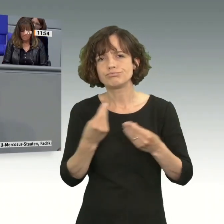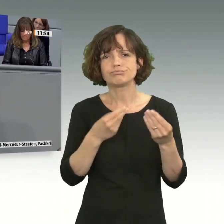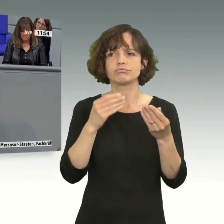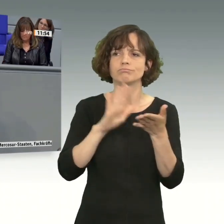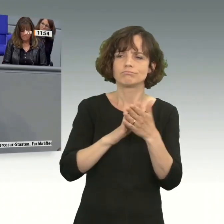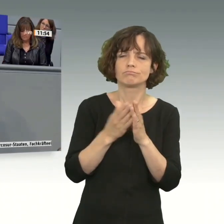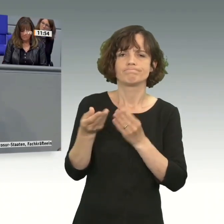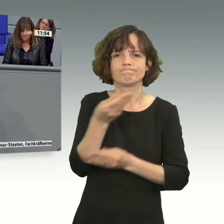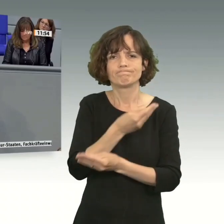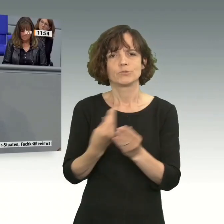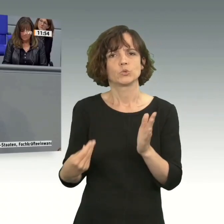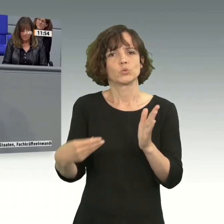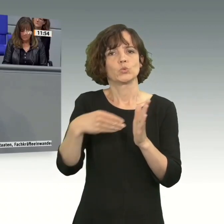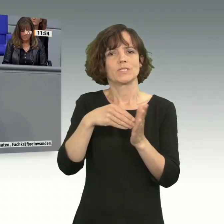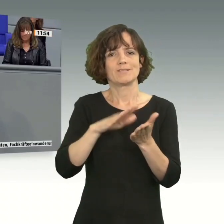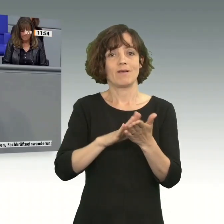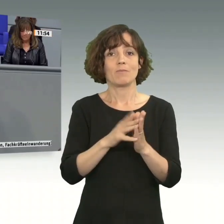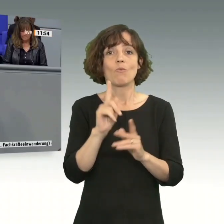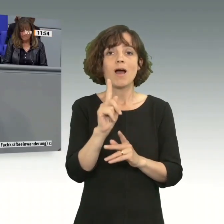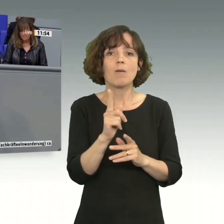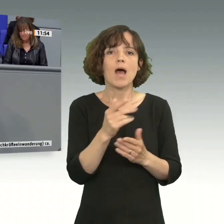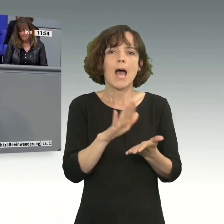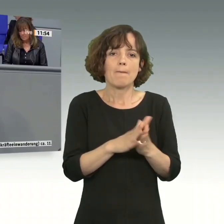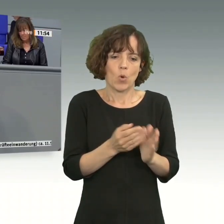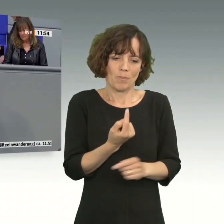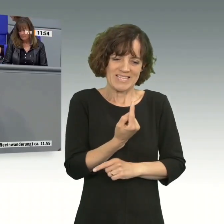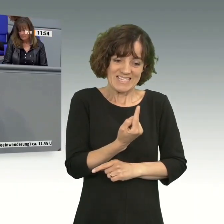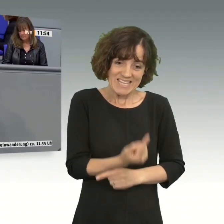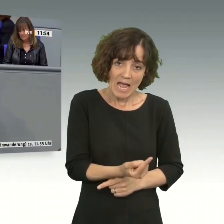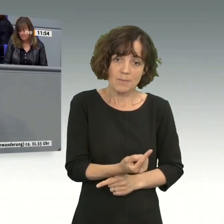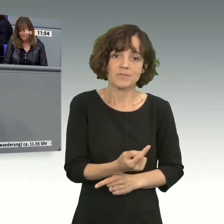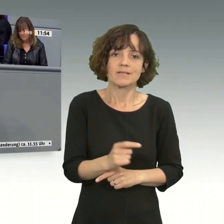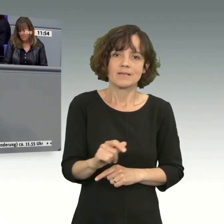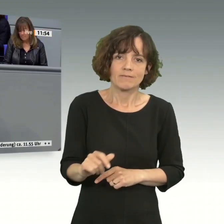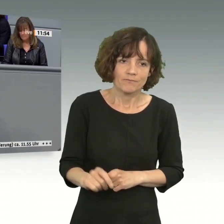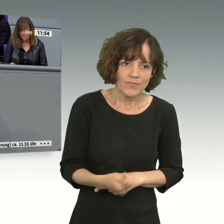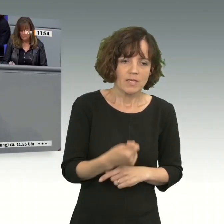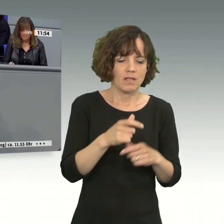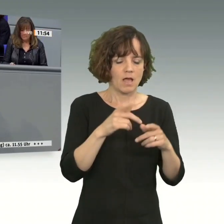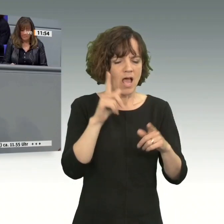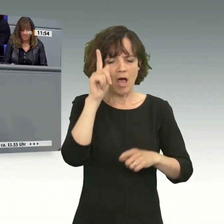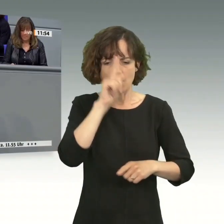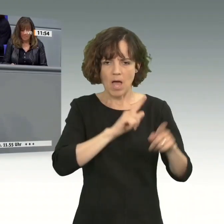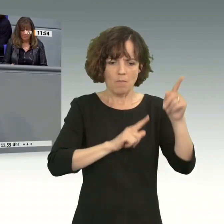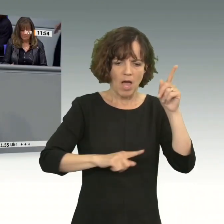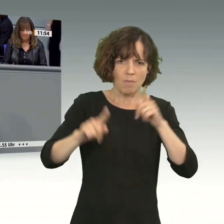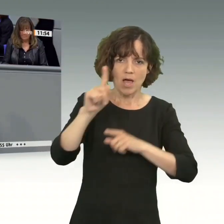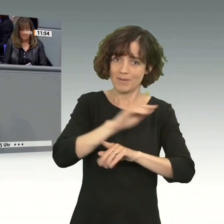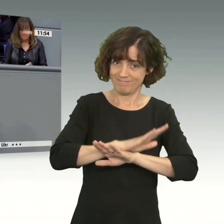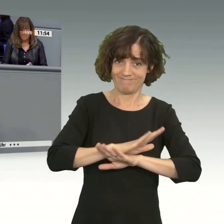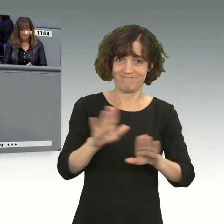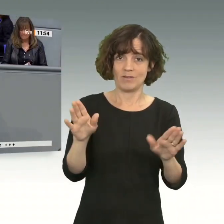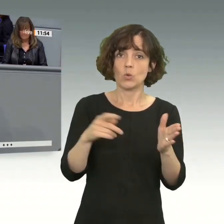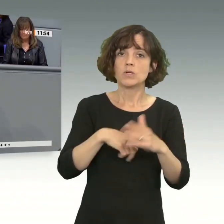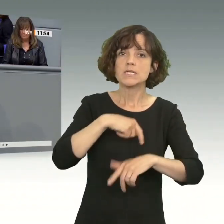verständigen. Aber das Abkommen selbst darf nicht wieder aufgeschnürt und darf nicht zerredet werden, meine Damen und Herren, denn die